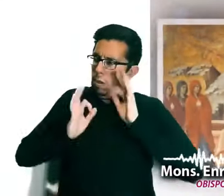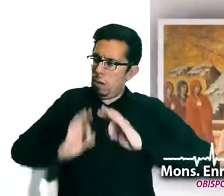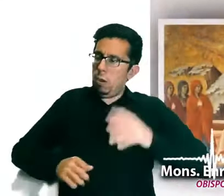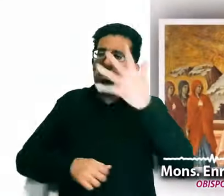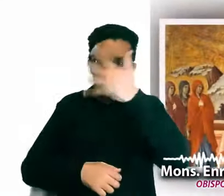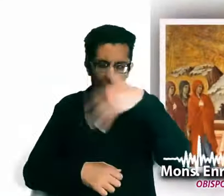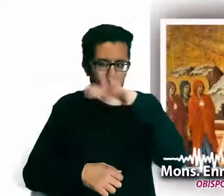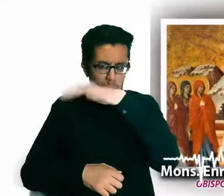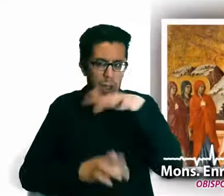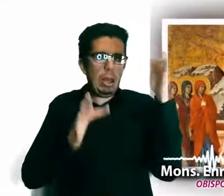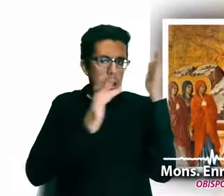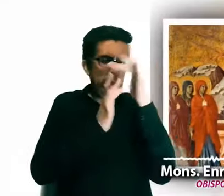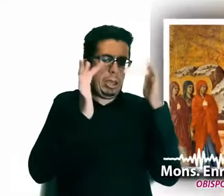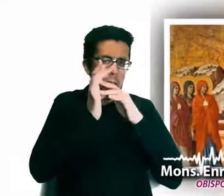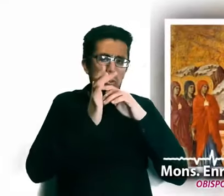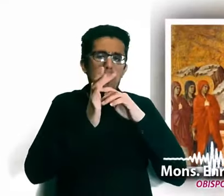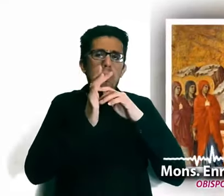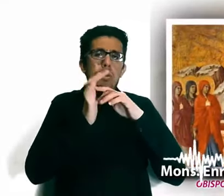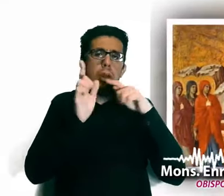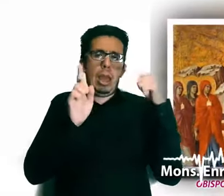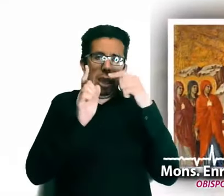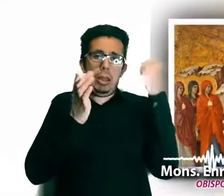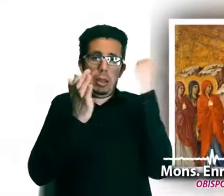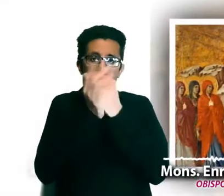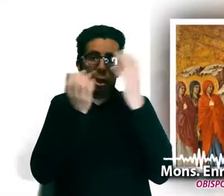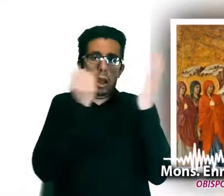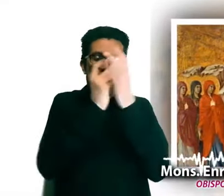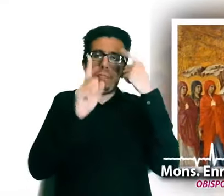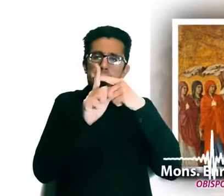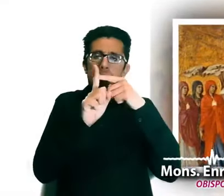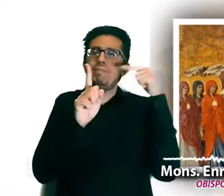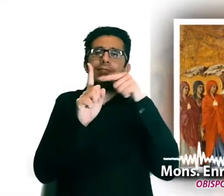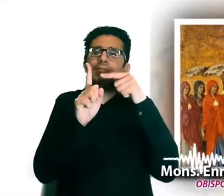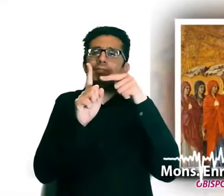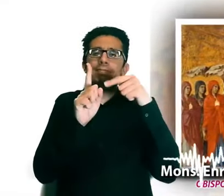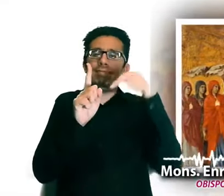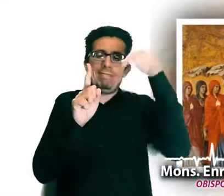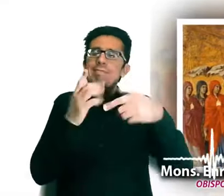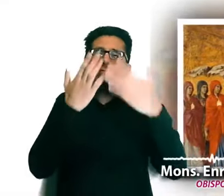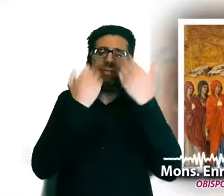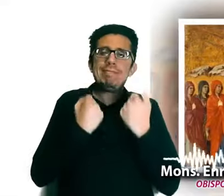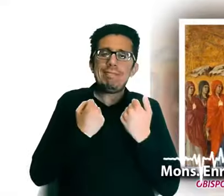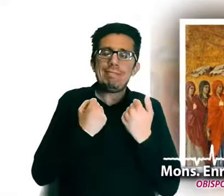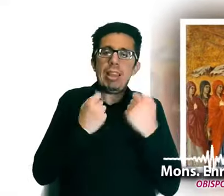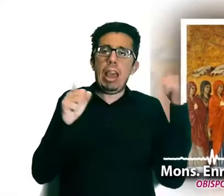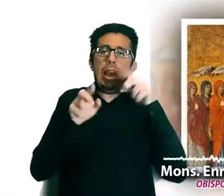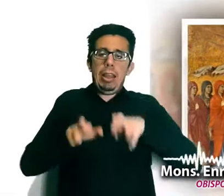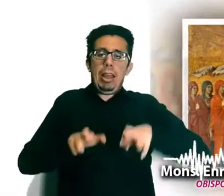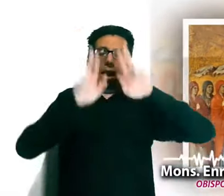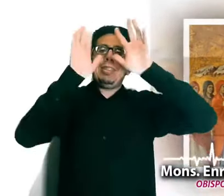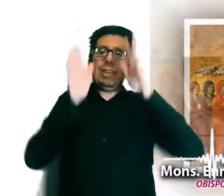fue crucificado. No está aquí. Ha resucitado. Miren el sitio donde lo habían puesto.